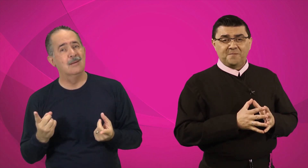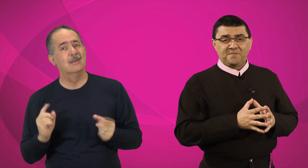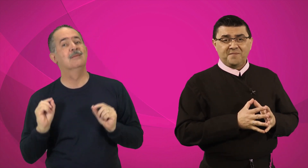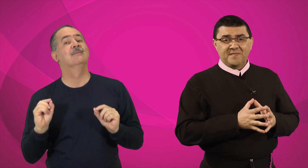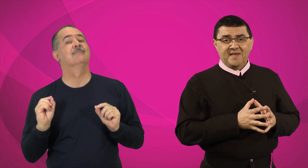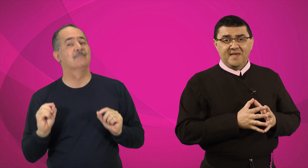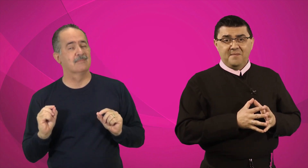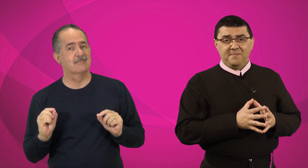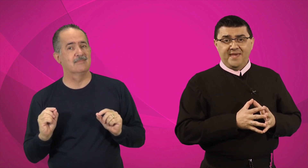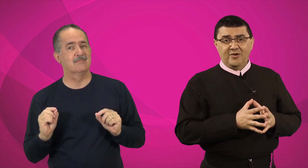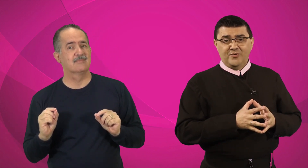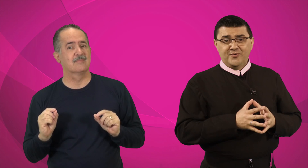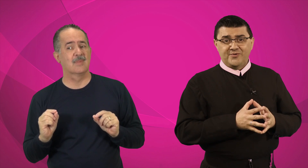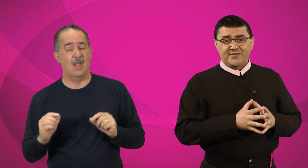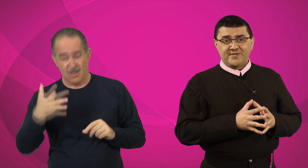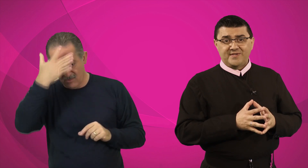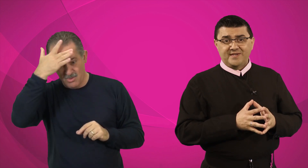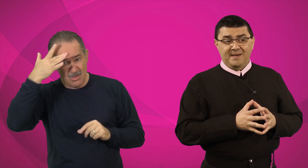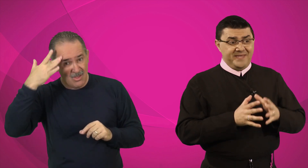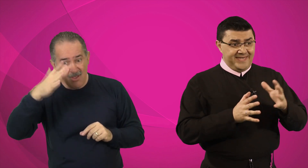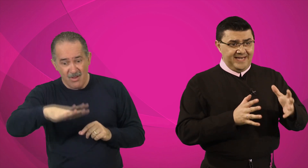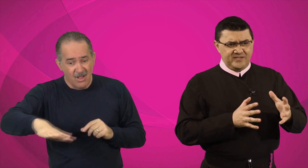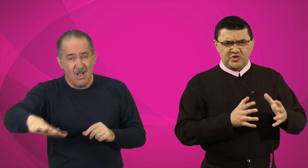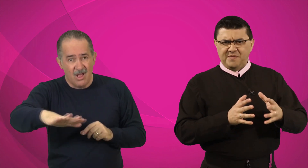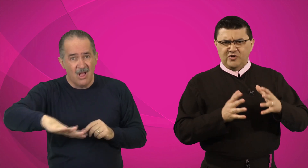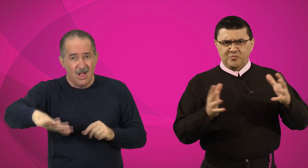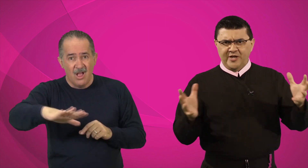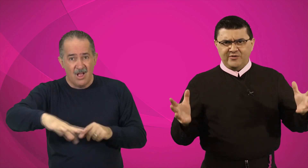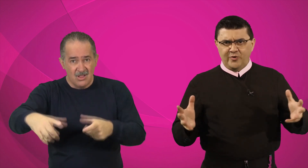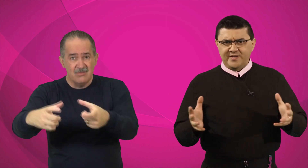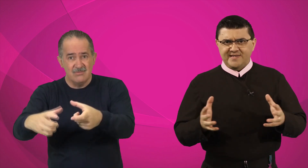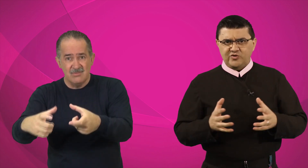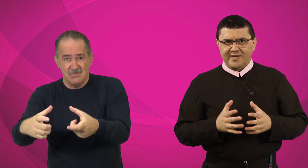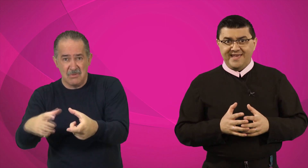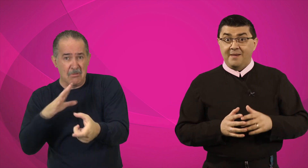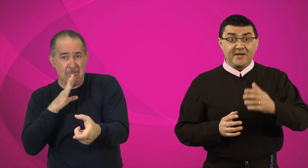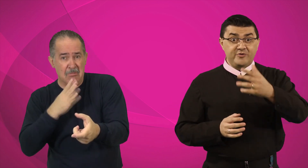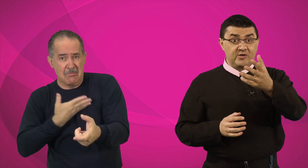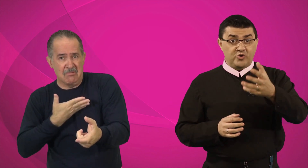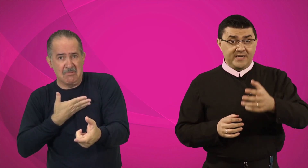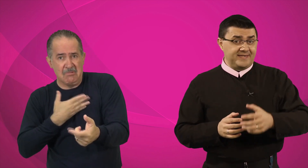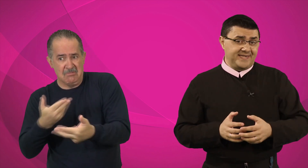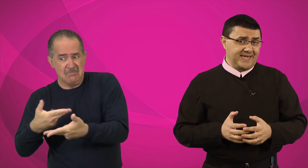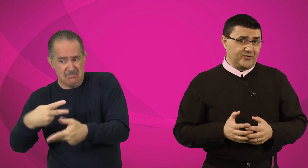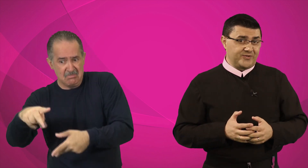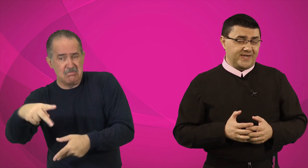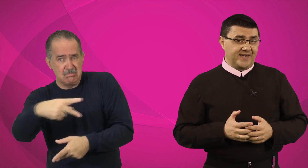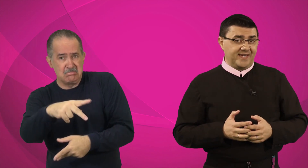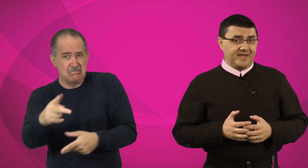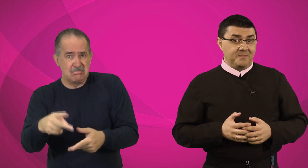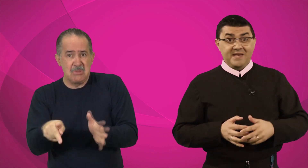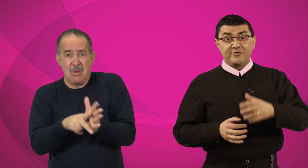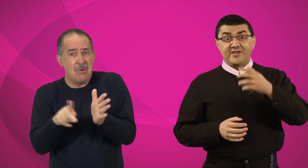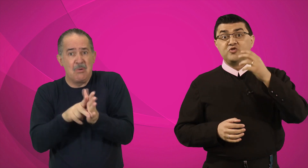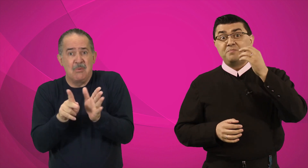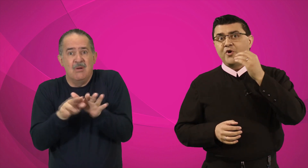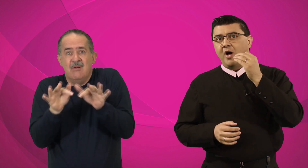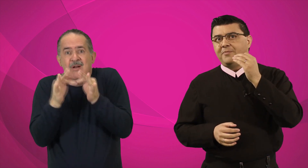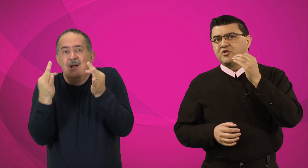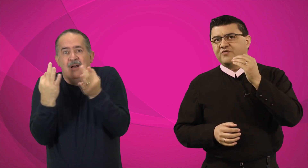pelos habitantes, pelos moradores da sua terra, pelos seus conhecidos, pelos seus próprios